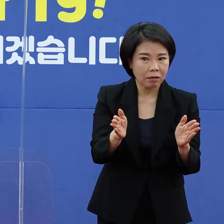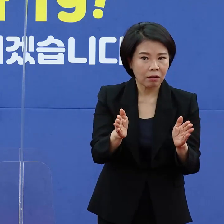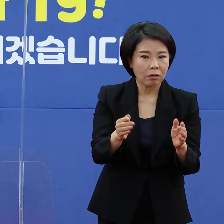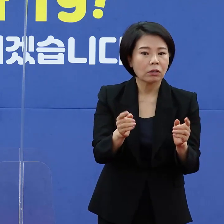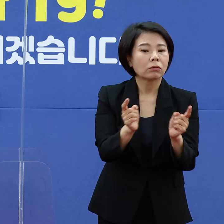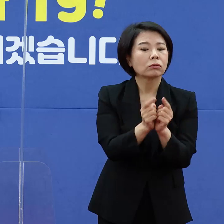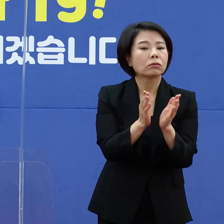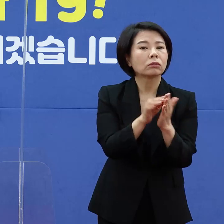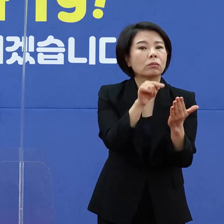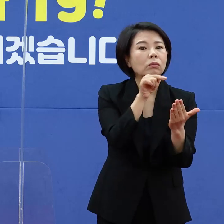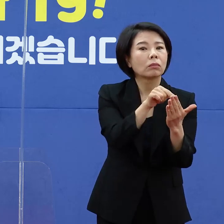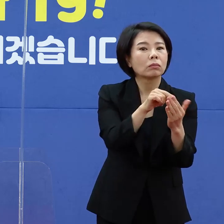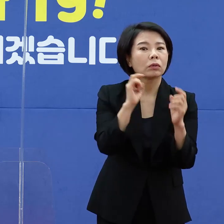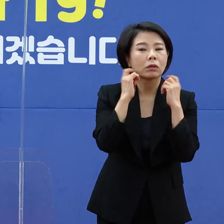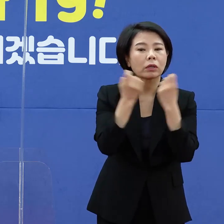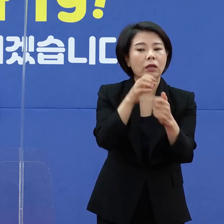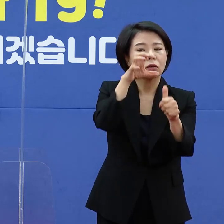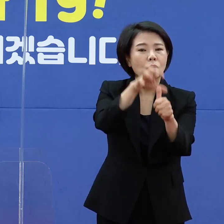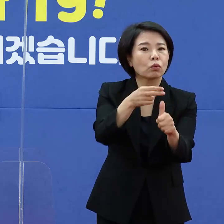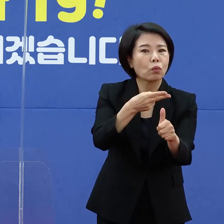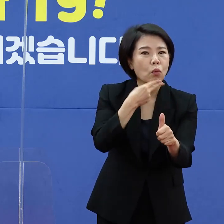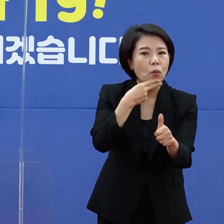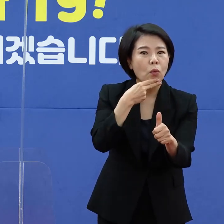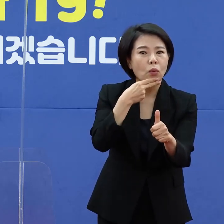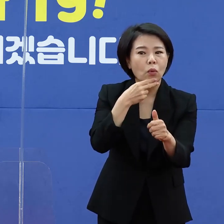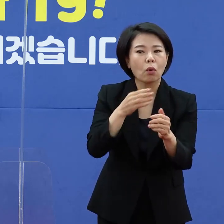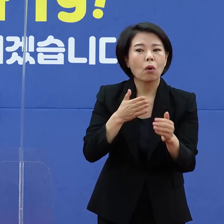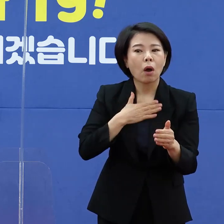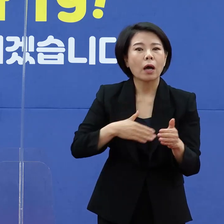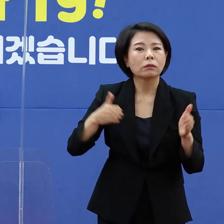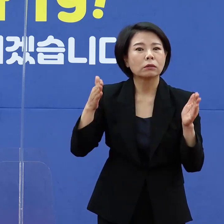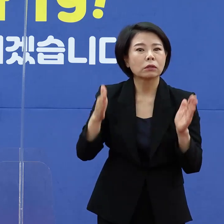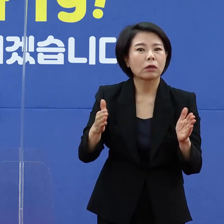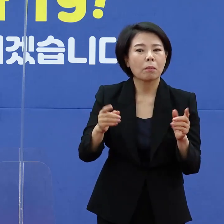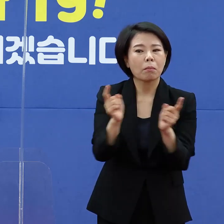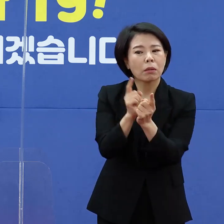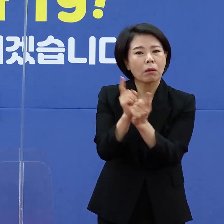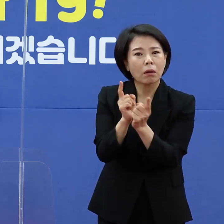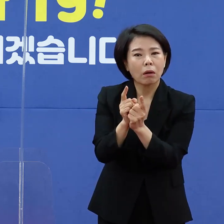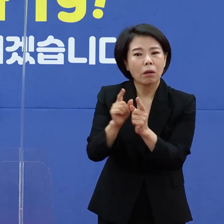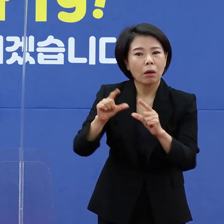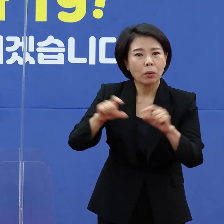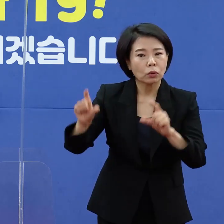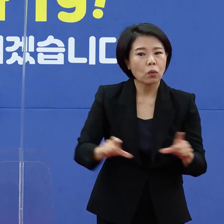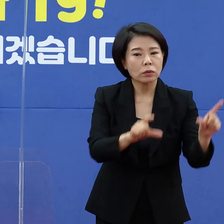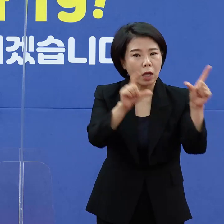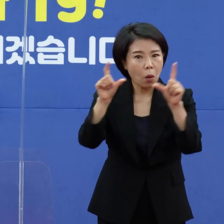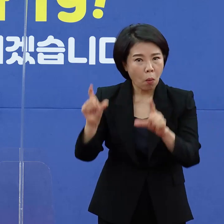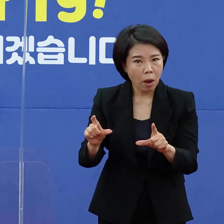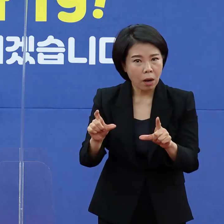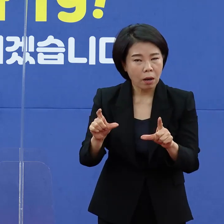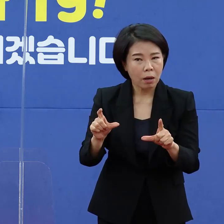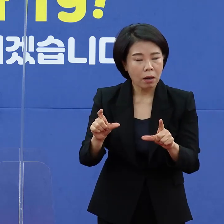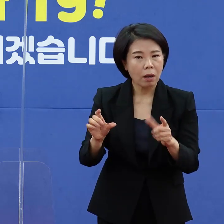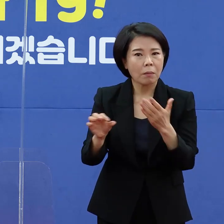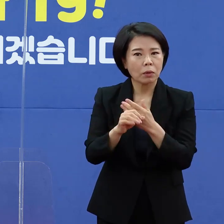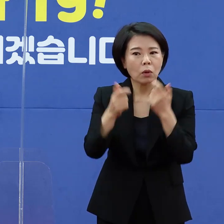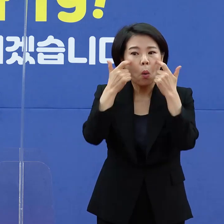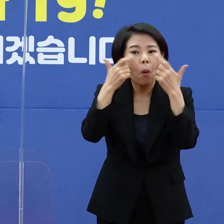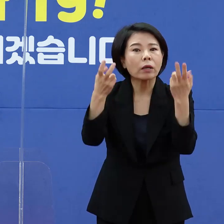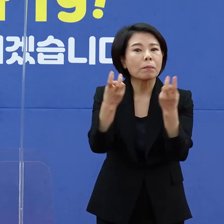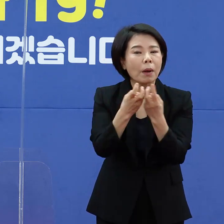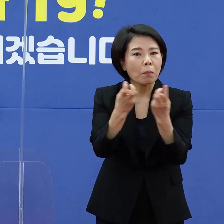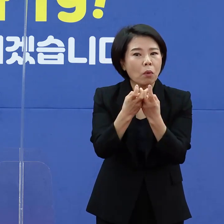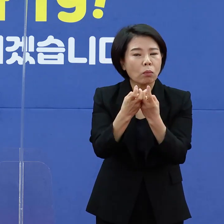대상자들이 자가격리를 지키지 않고 지인 만남 등 일상생활을 하더라도 확인하거나 제작 방법이 있는지 궁금하다는